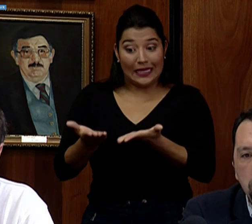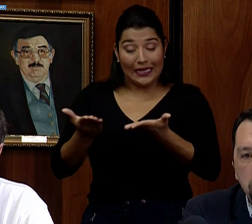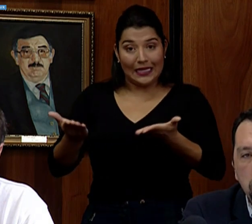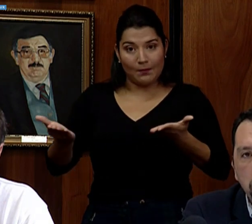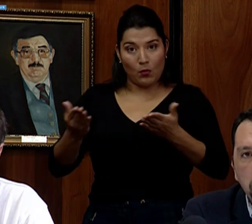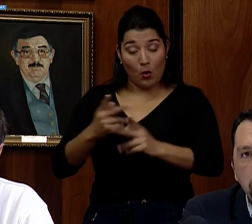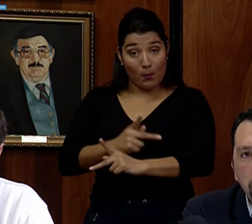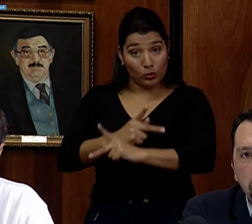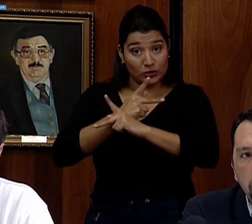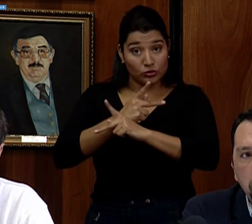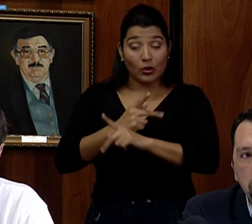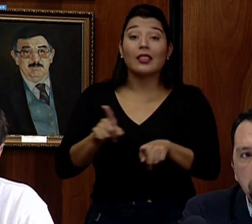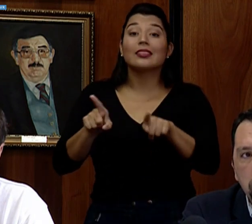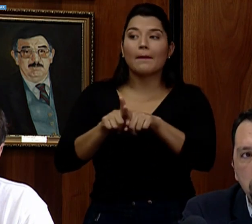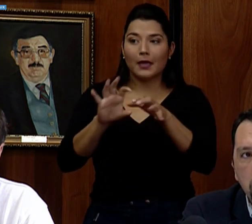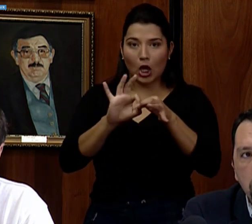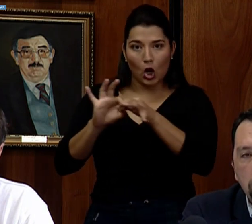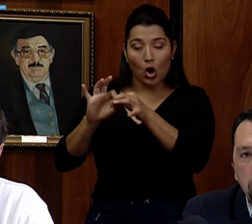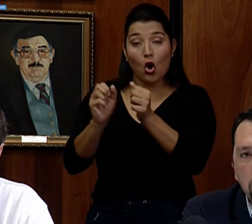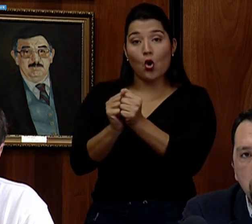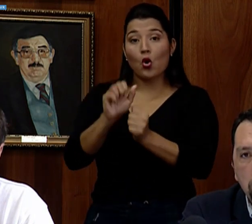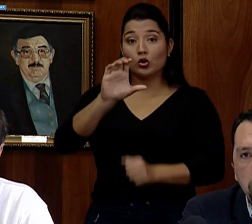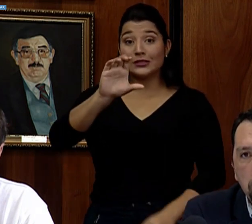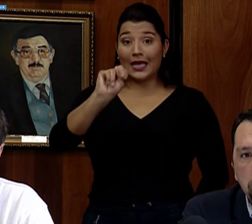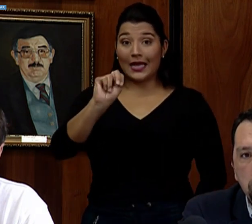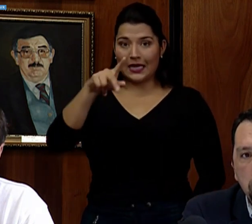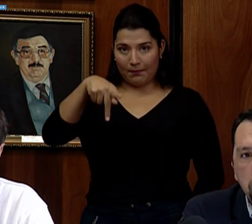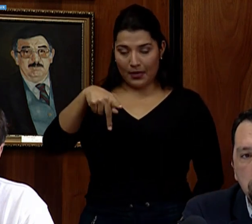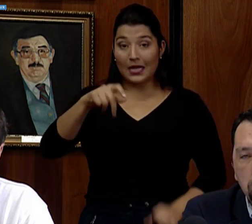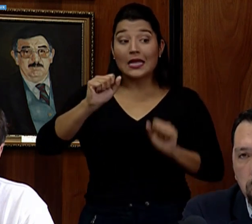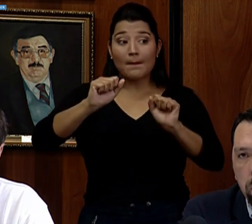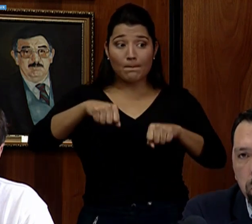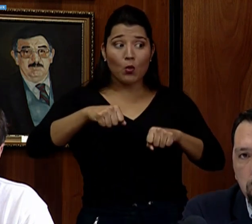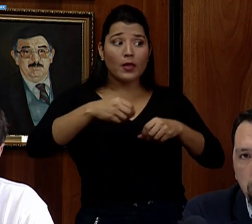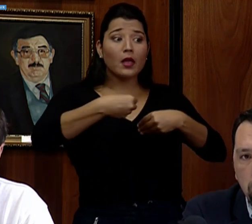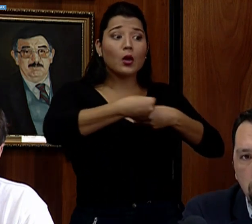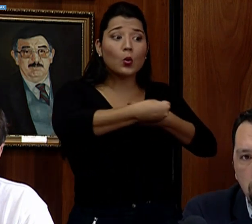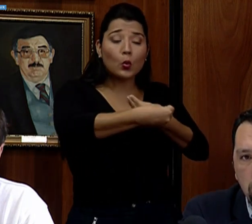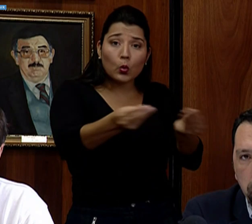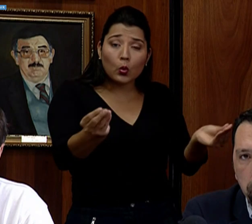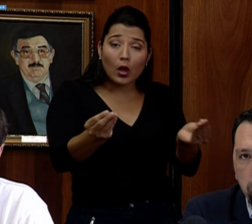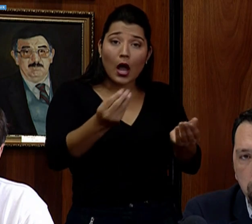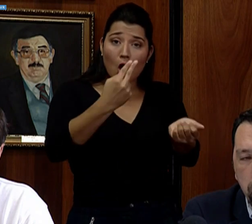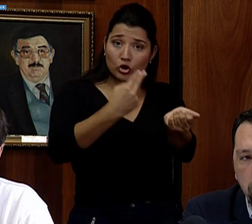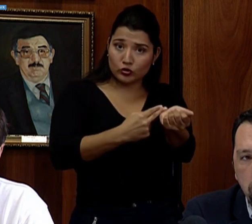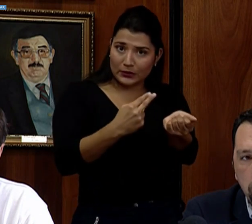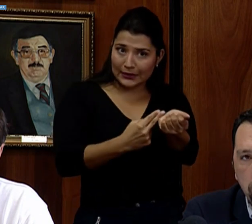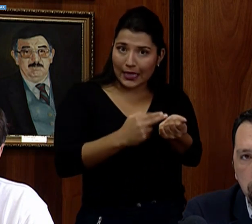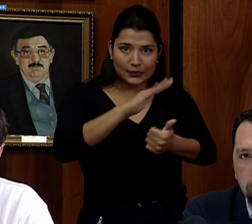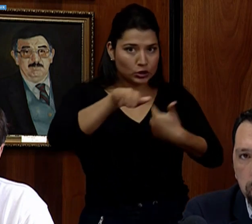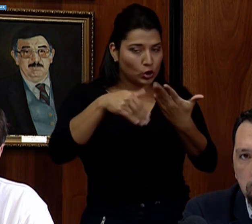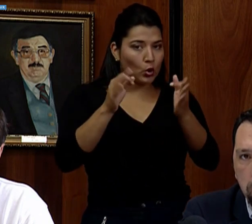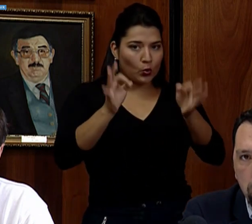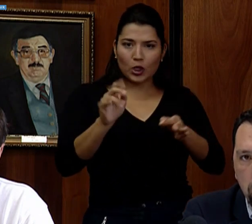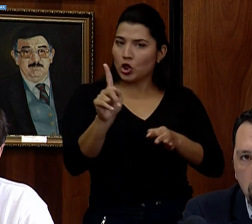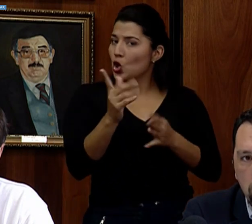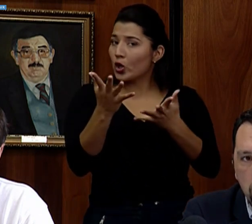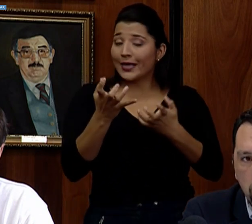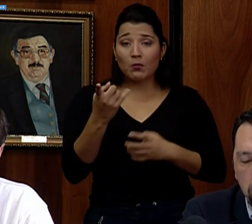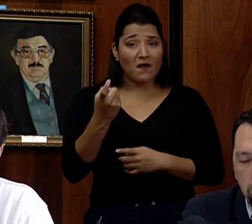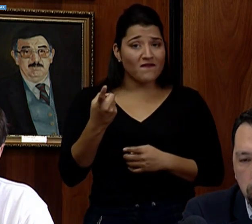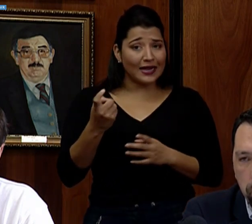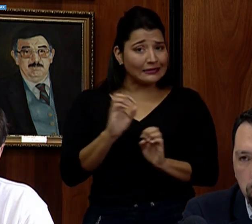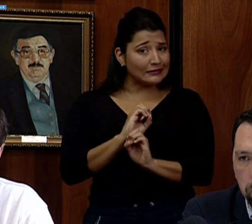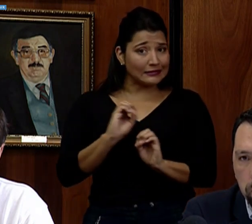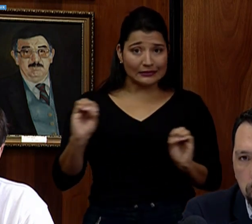con el CNP el abastecimiento para los hospitales y asegurándonos que no quedemos en faltante de ninguno de los